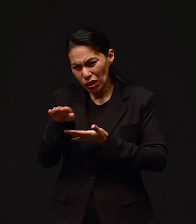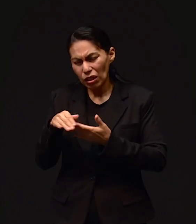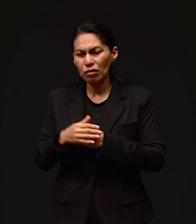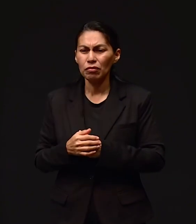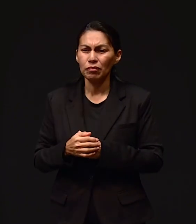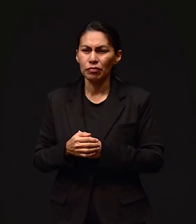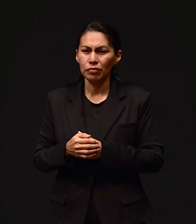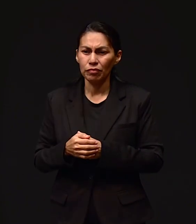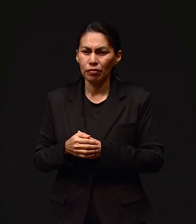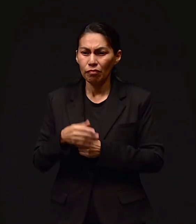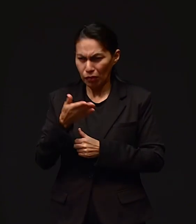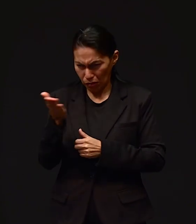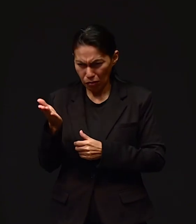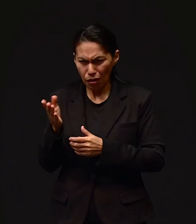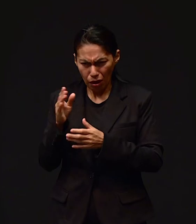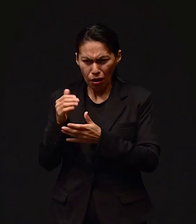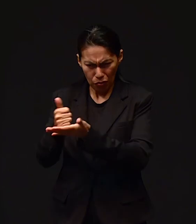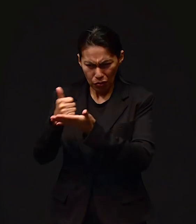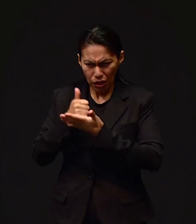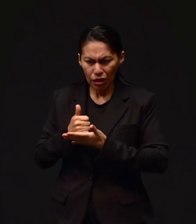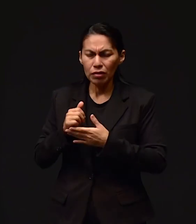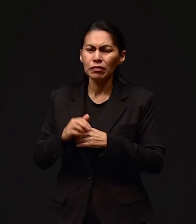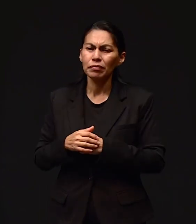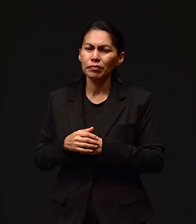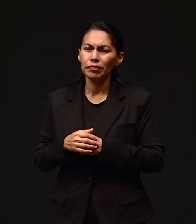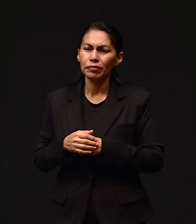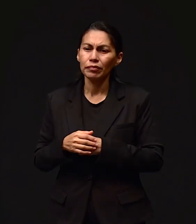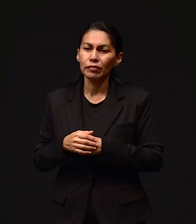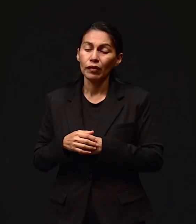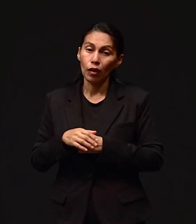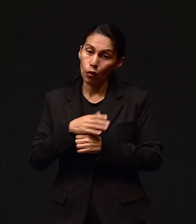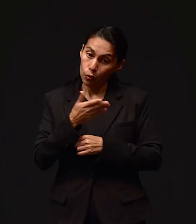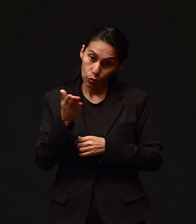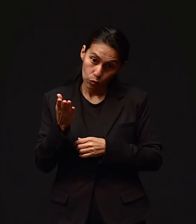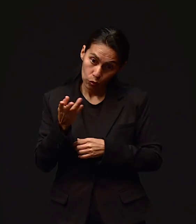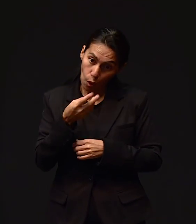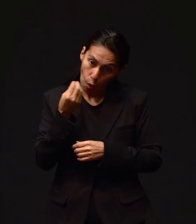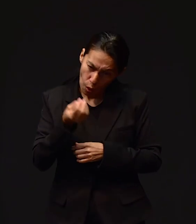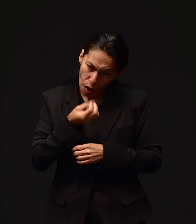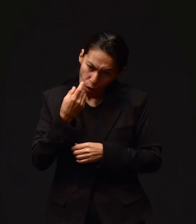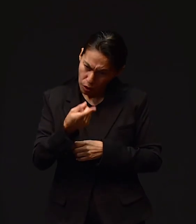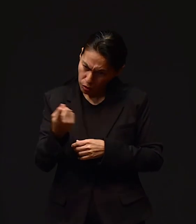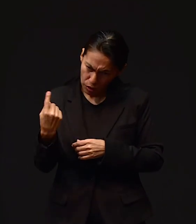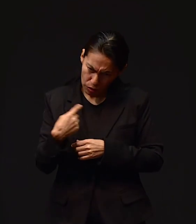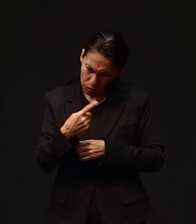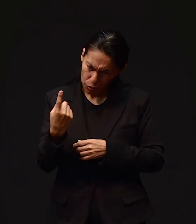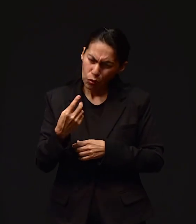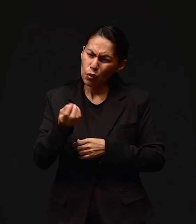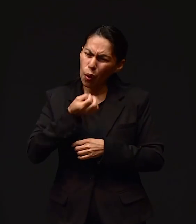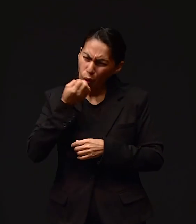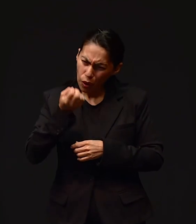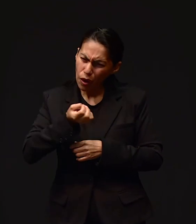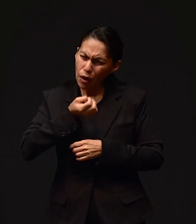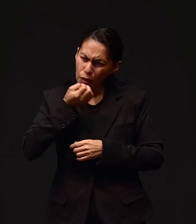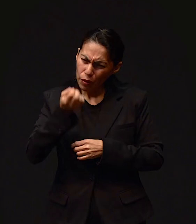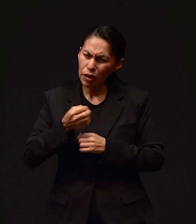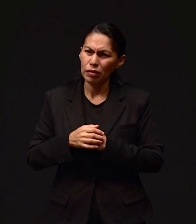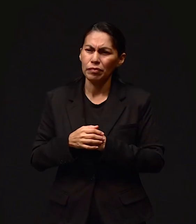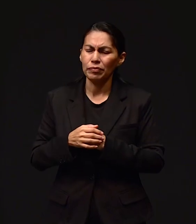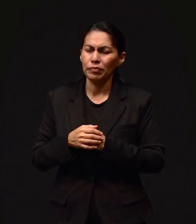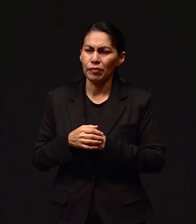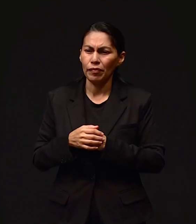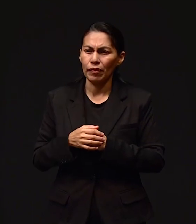buscarlo. Le dije, ellos nos van a ayudar. Le dije yo, y pues, vamos a orar también para que ellos lo encuentren.